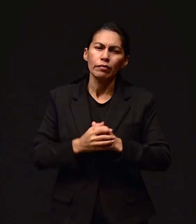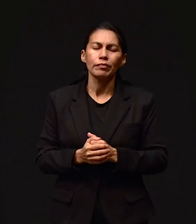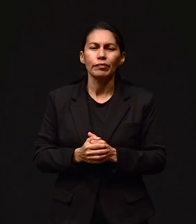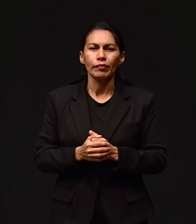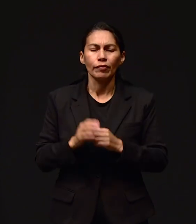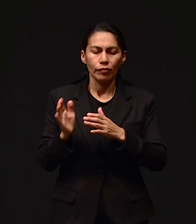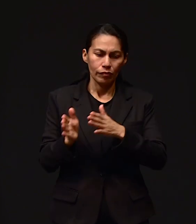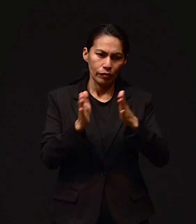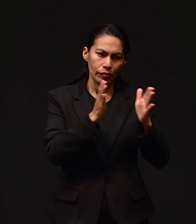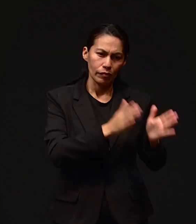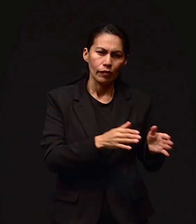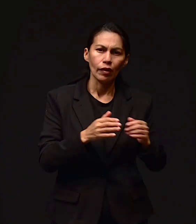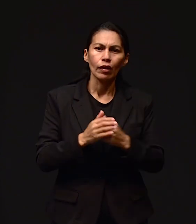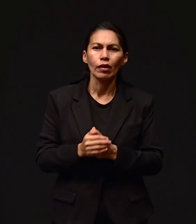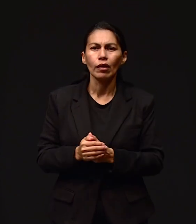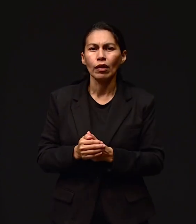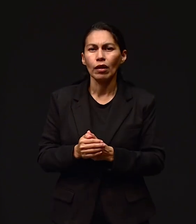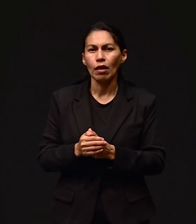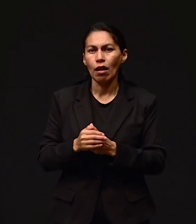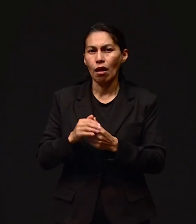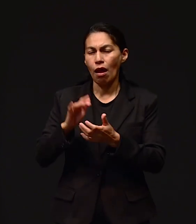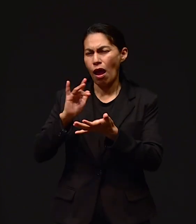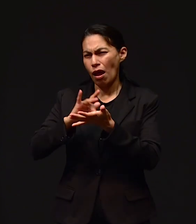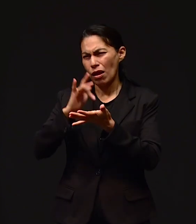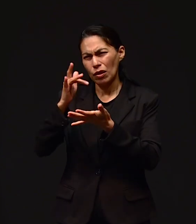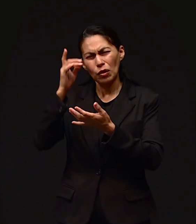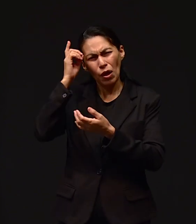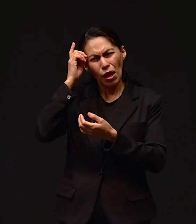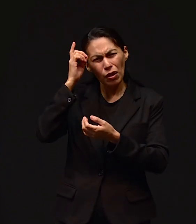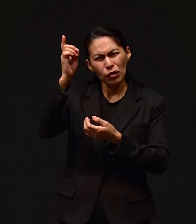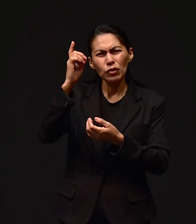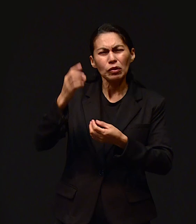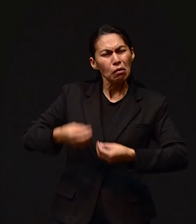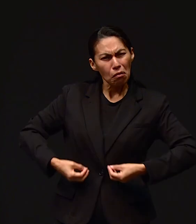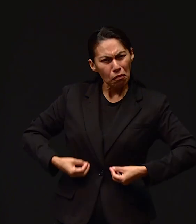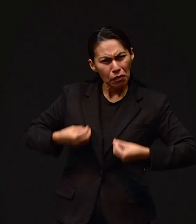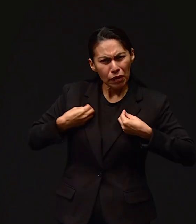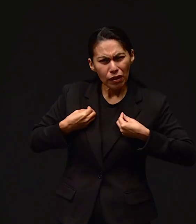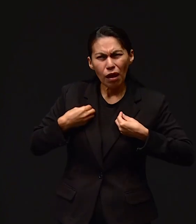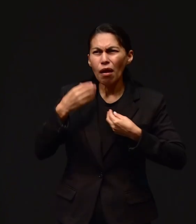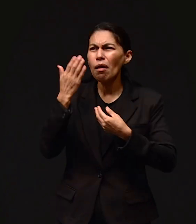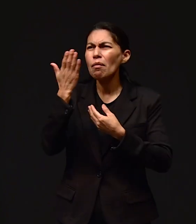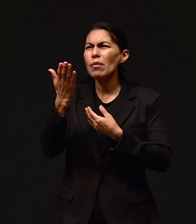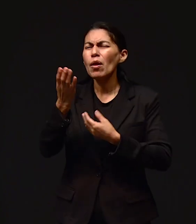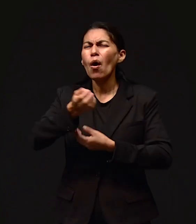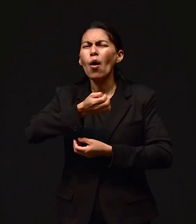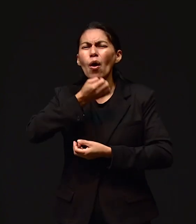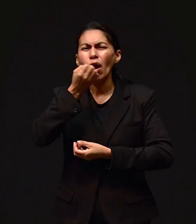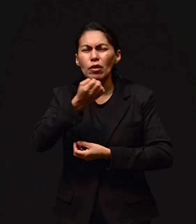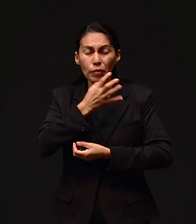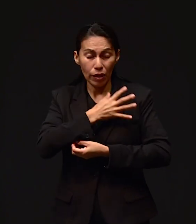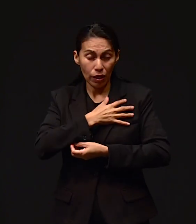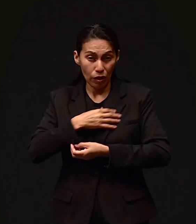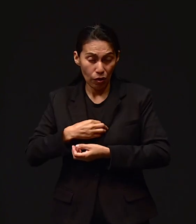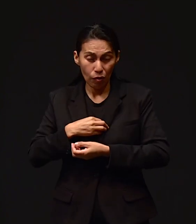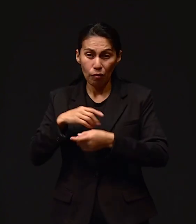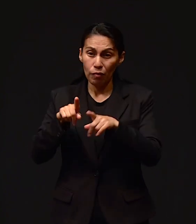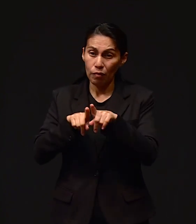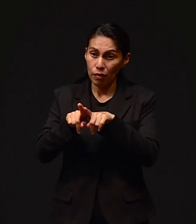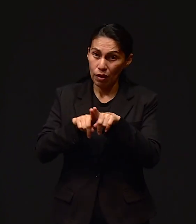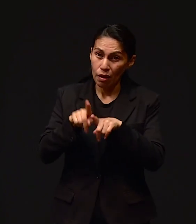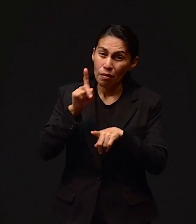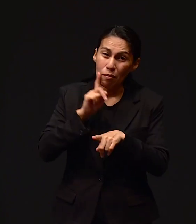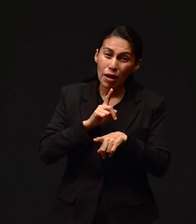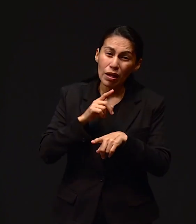del Alba López Castillo Agradezco a Dios Por la vida Pido oraciones Por mi